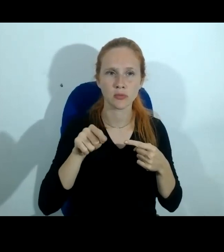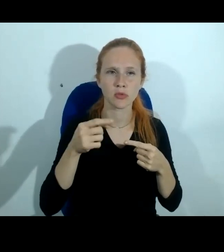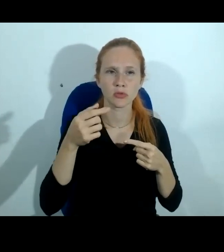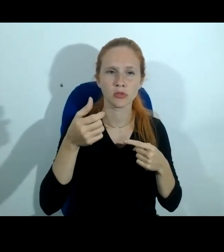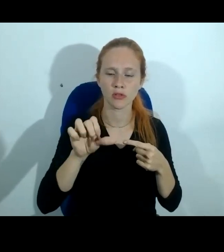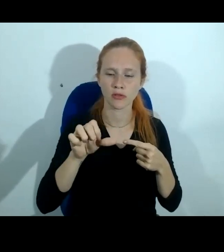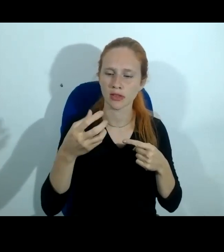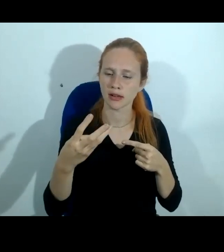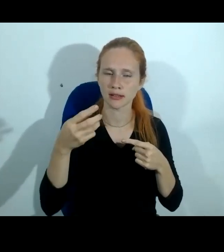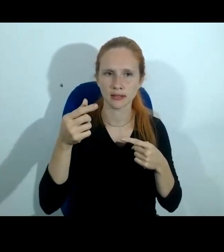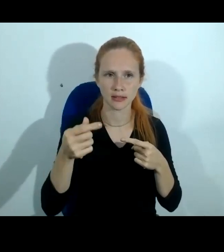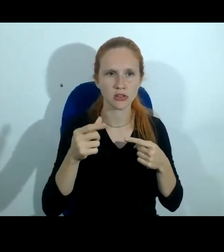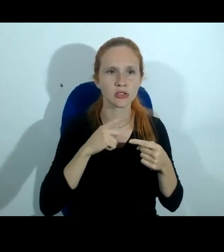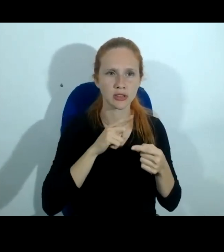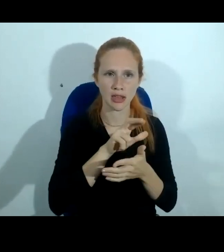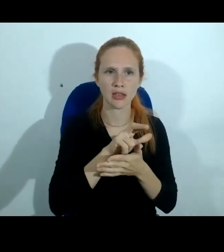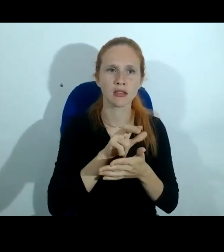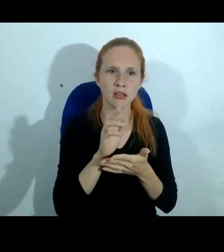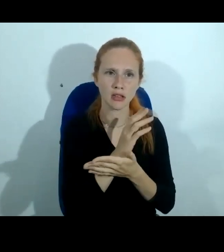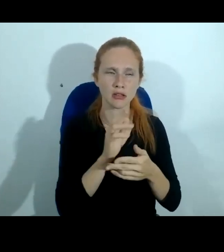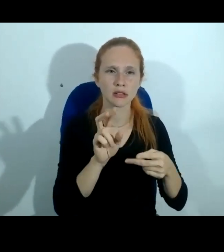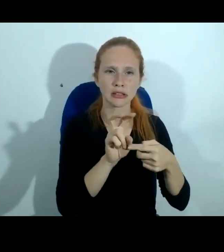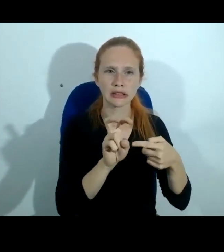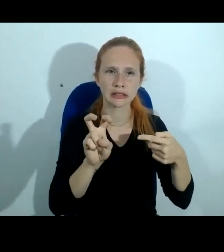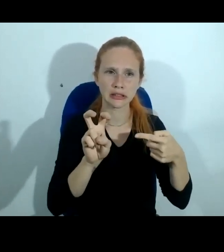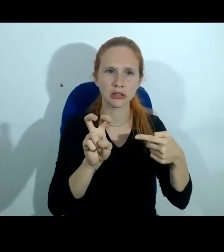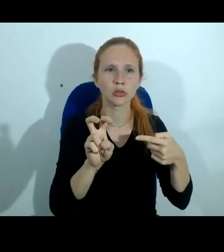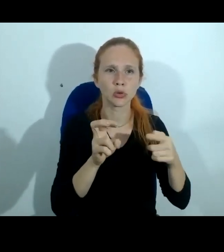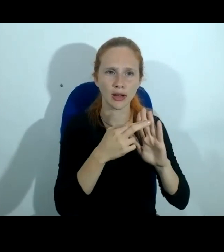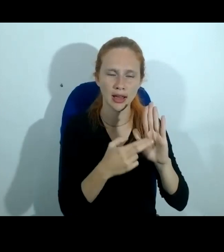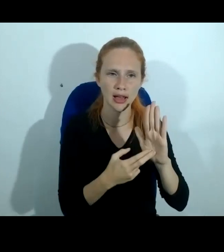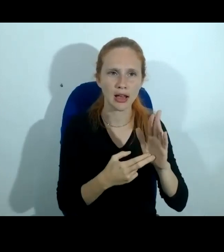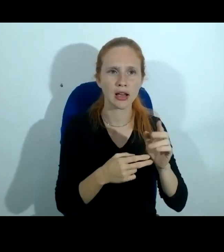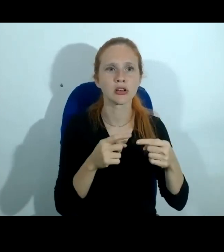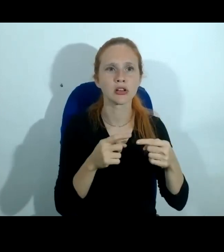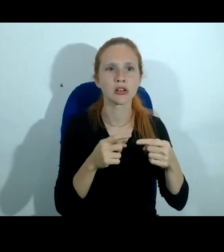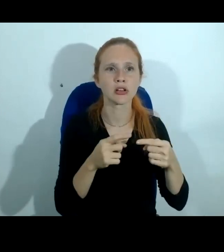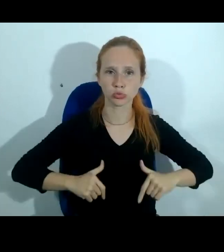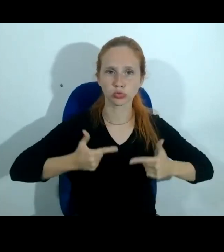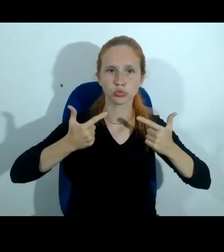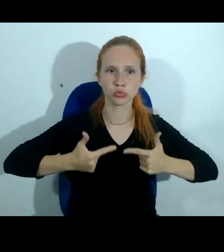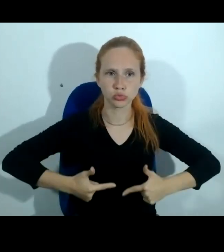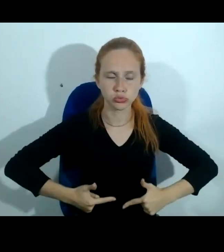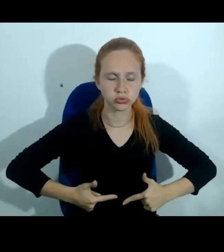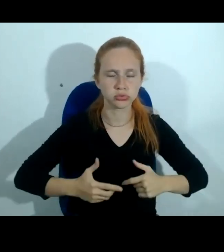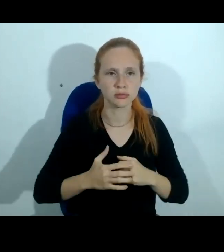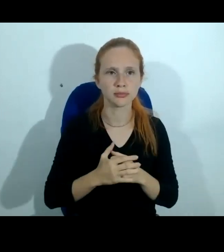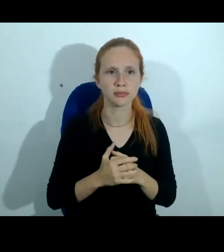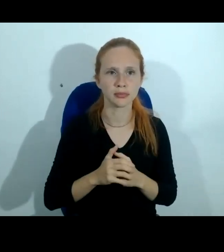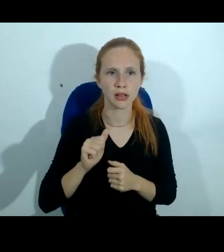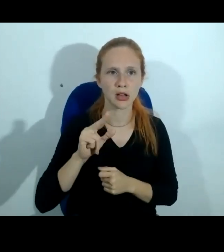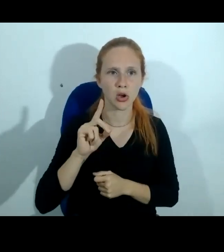cinco requisitos autenticidade integridade completude a